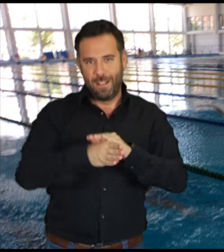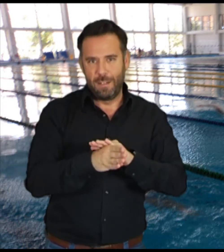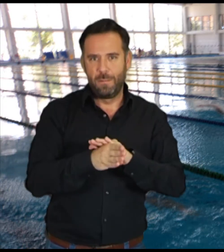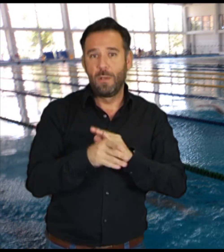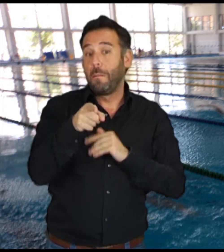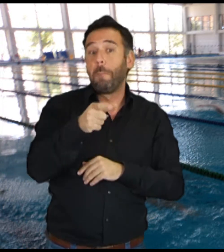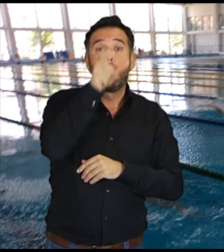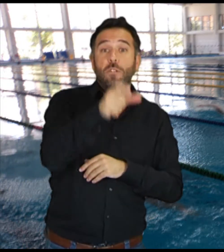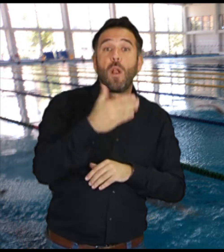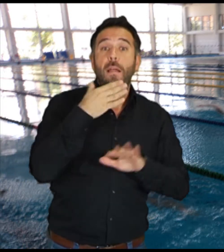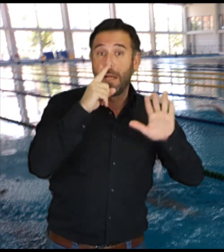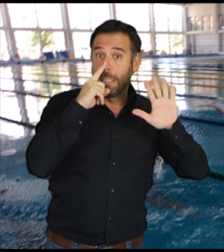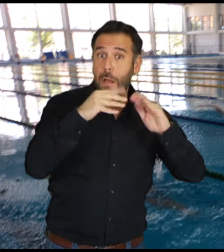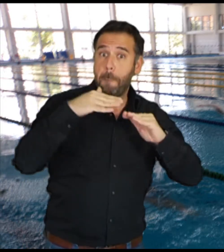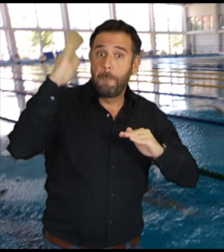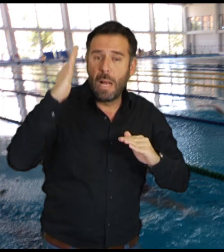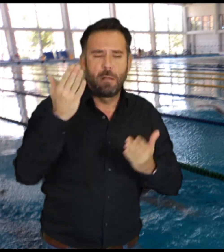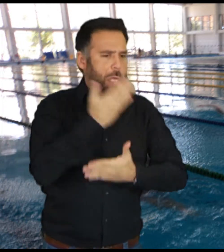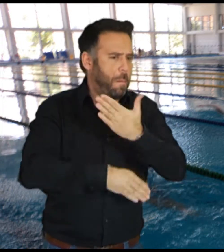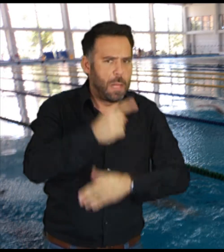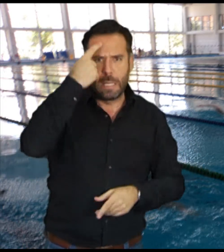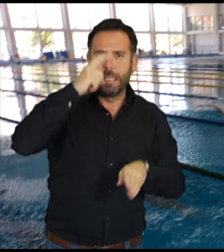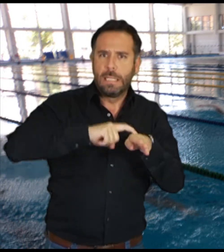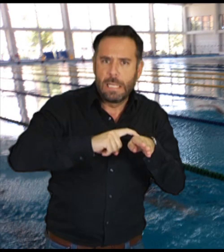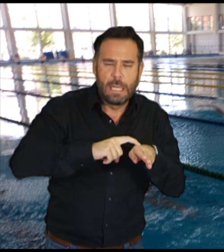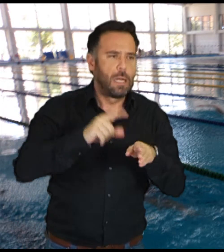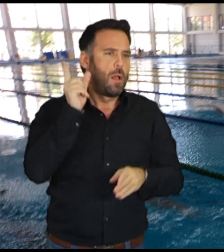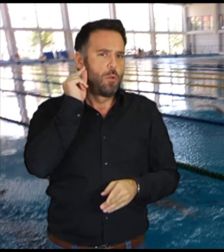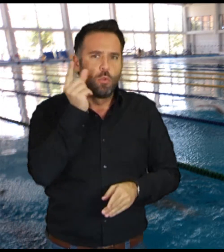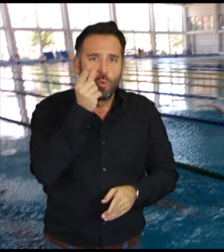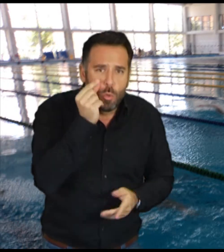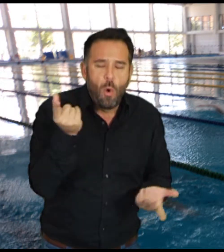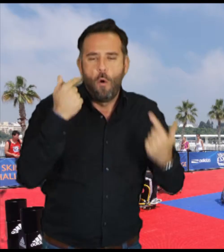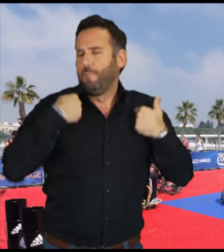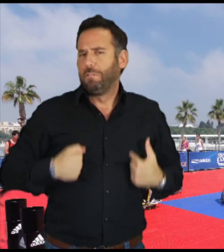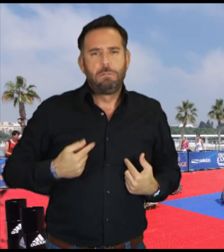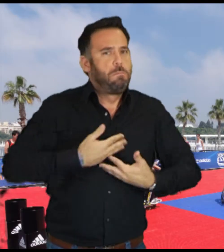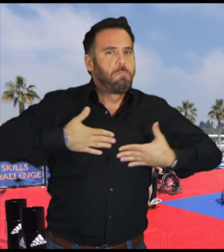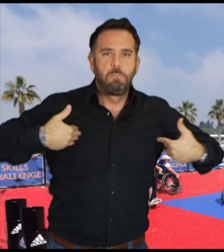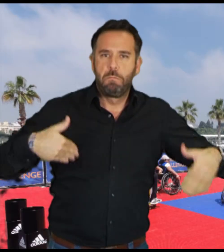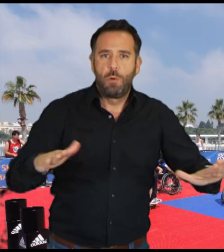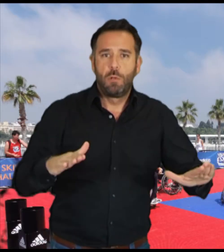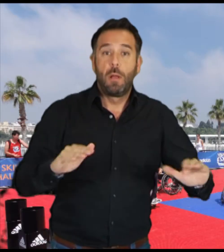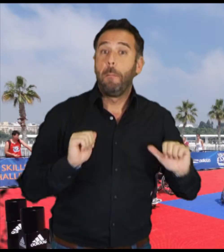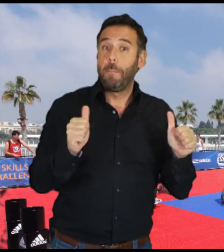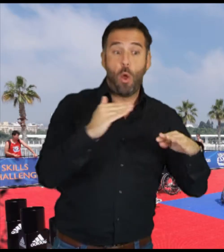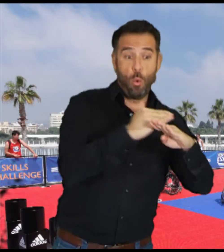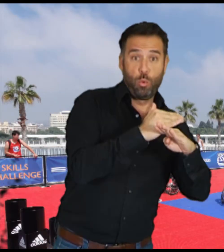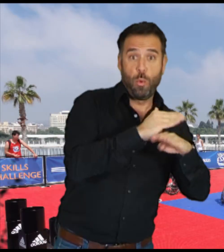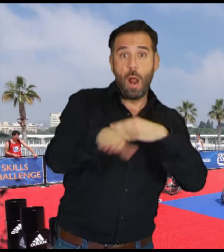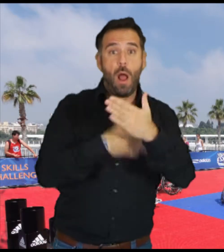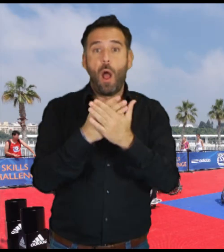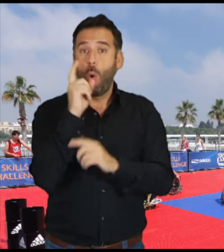6 años con discapacidad física, sensorial o psíquica. El programa se desarrolla desde octubre a junio. Las